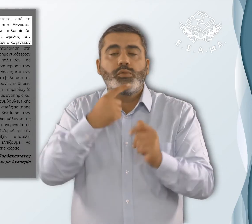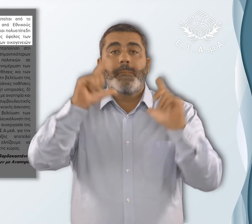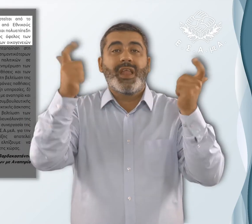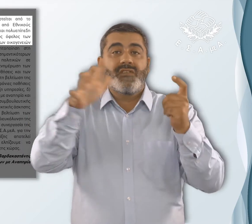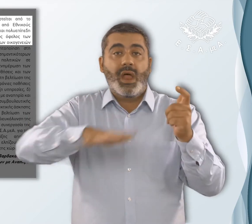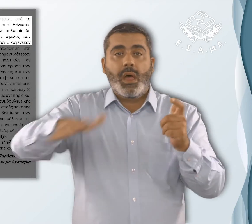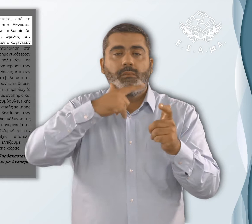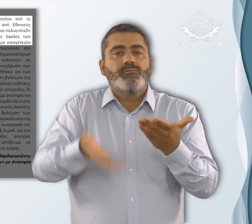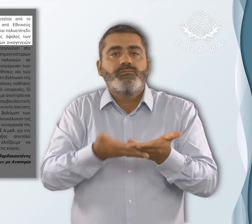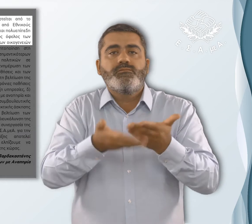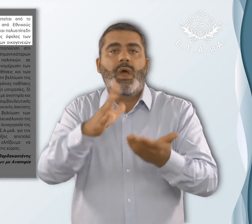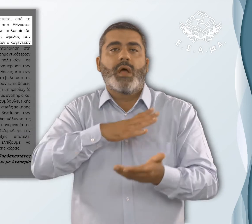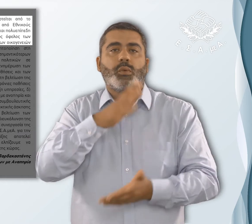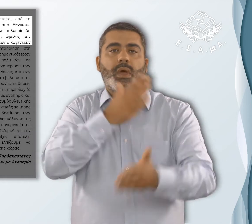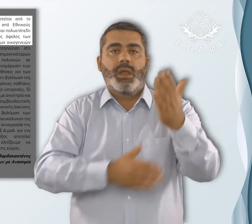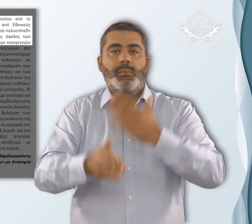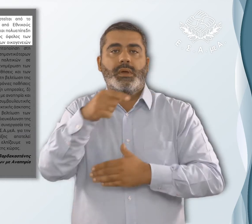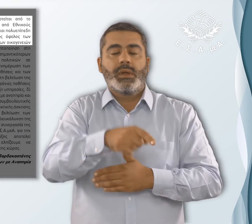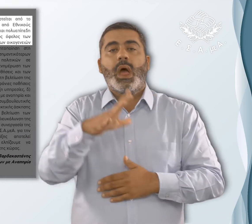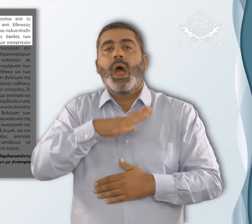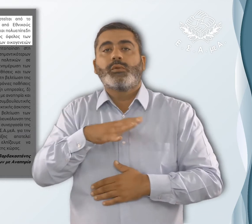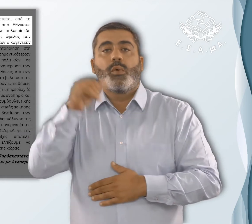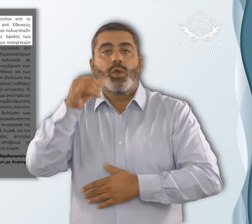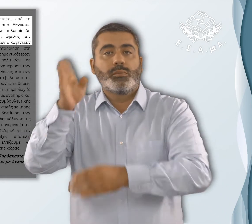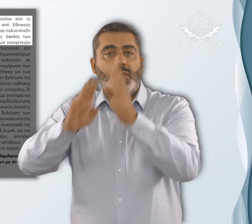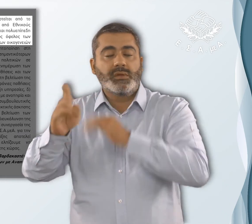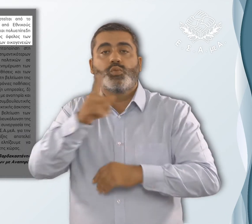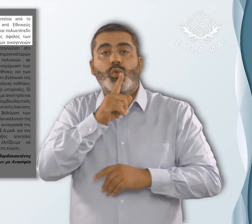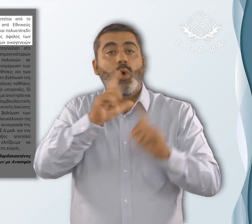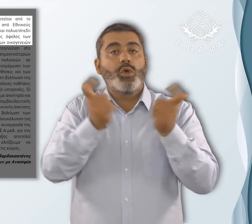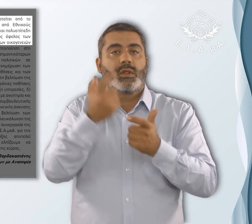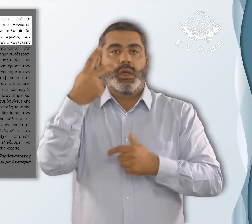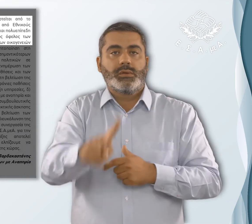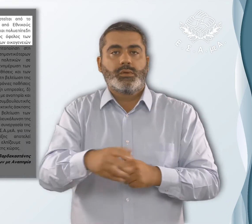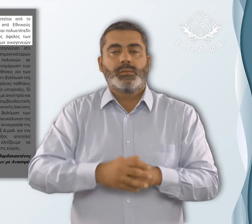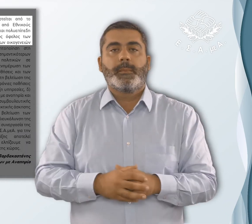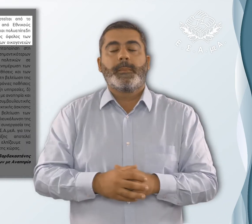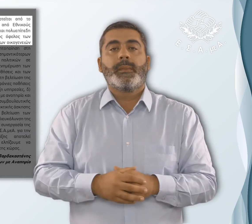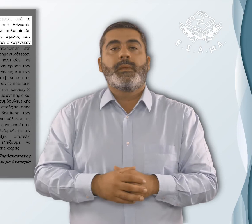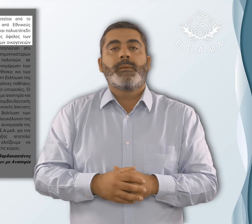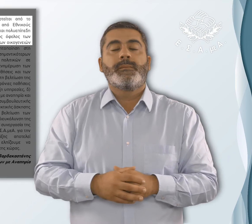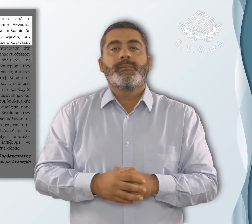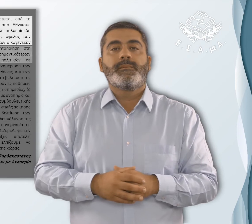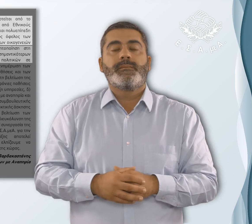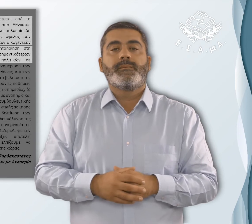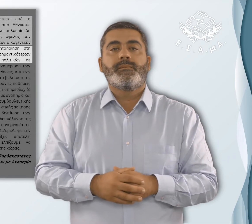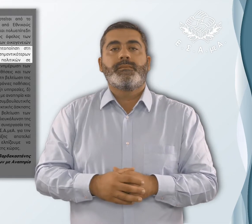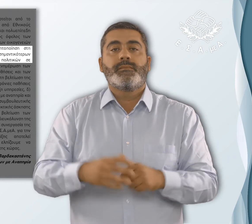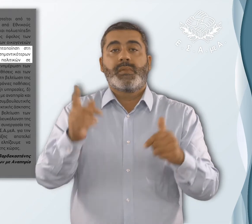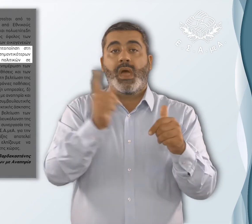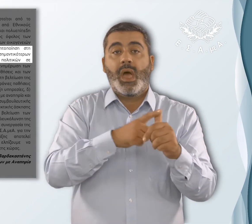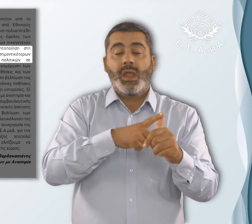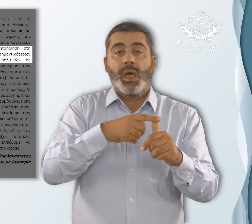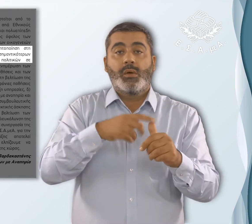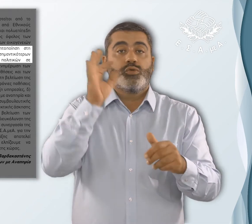επίπεδο προς όφελος των ατόμων με αναπηρία, χρόνιες παθήσεις και των οικογενειών τους, καθώς στοχεύει στα εξής. Α.